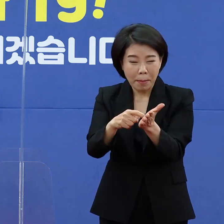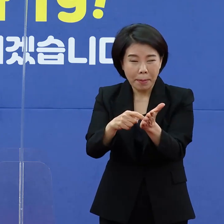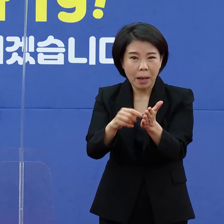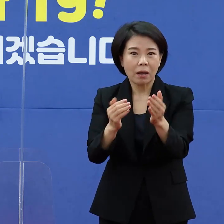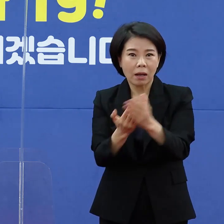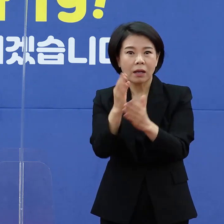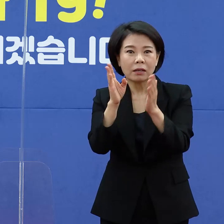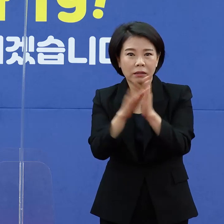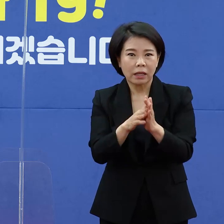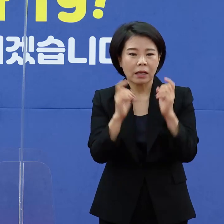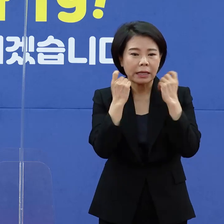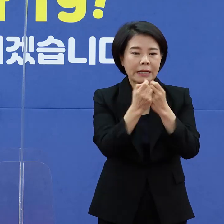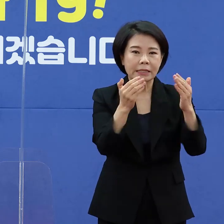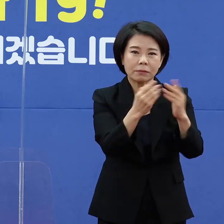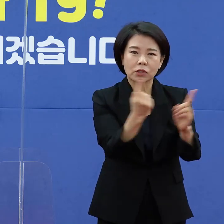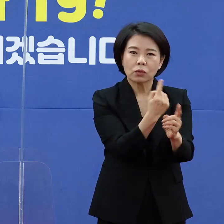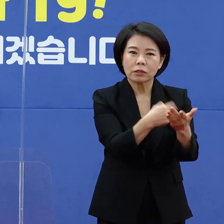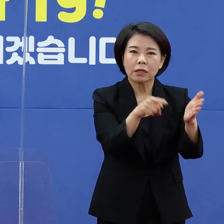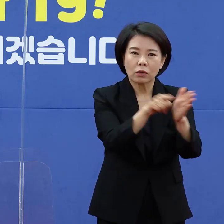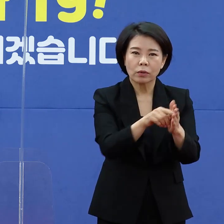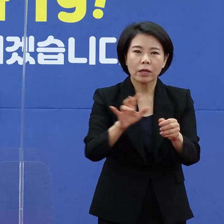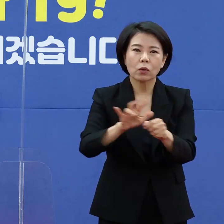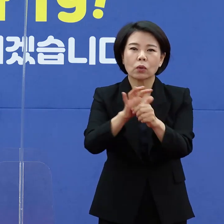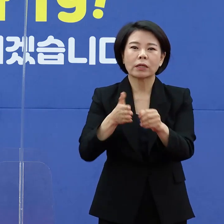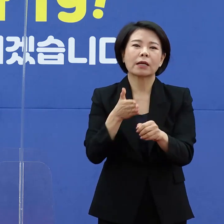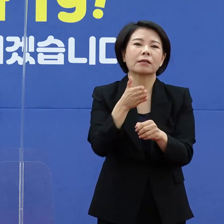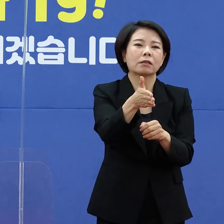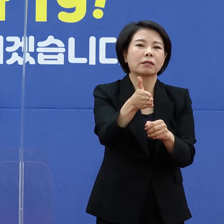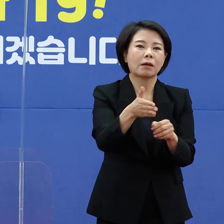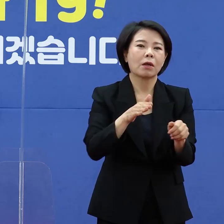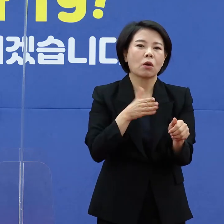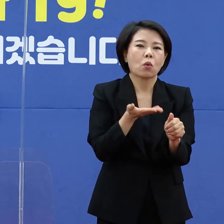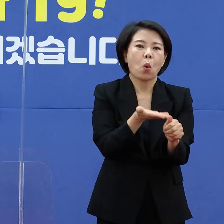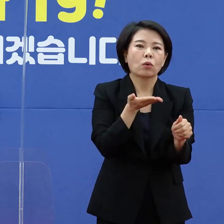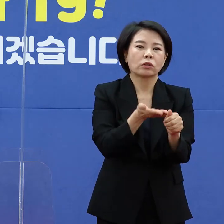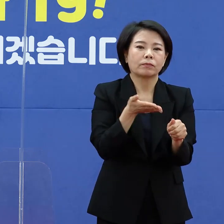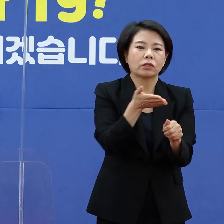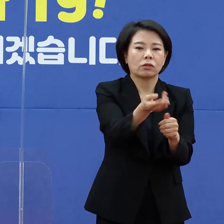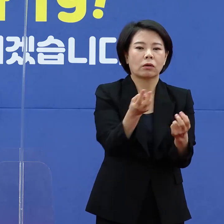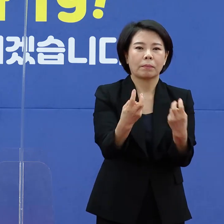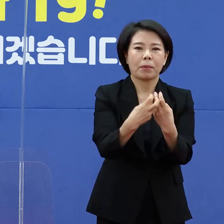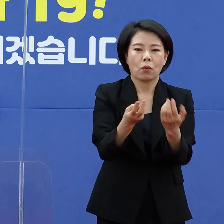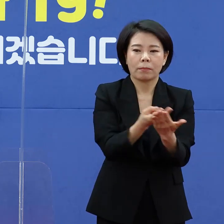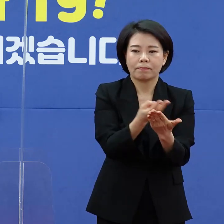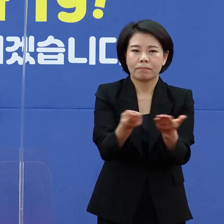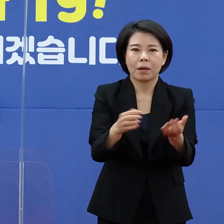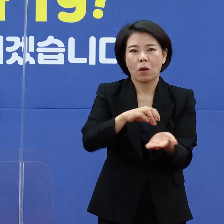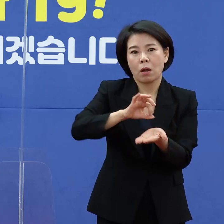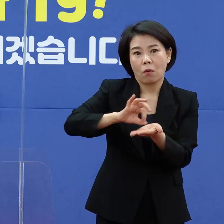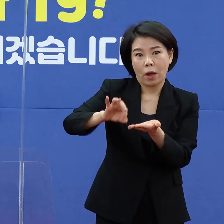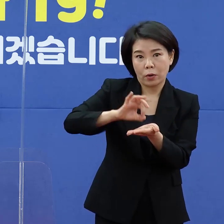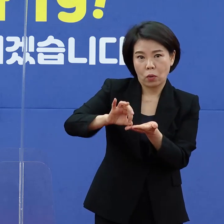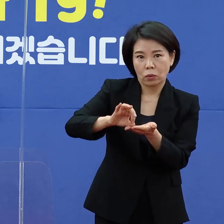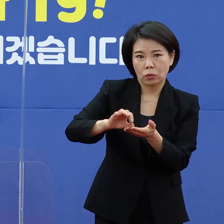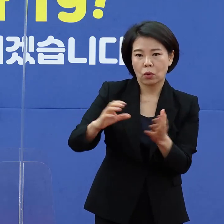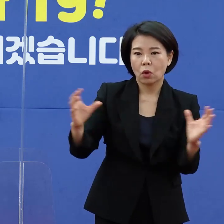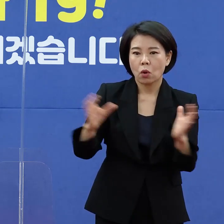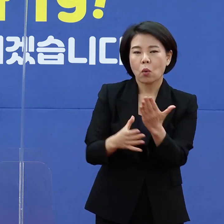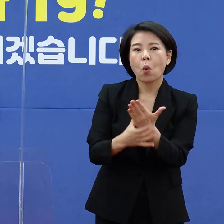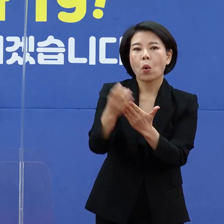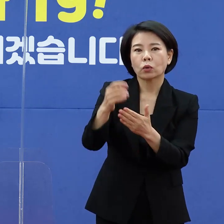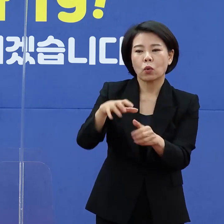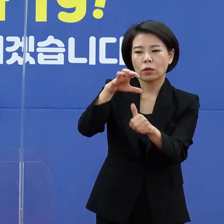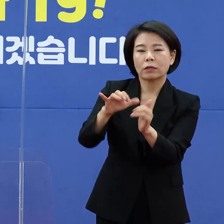시에 재택치료자를 위해 코로나 전담 응급 전용 병상 등을 활용하고 공동격리자를 위해서